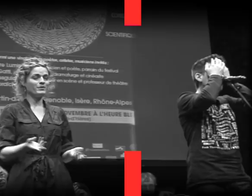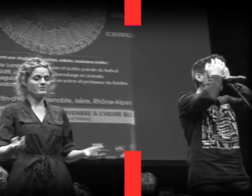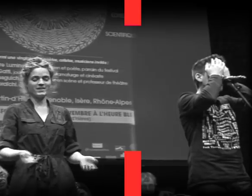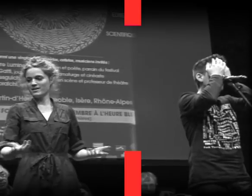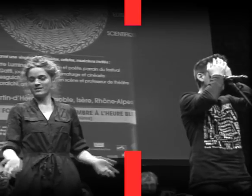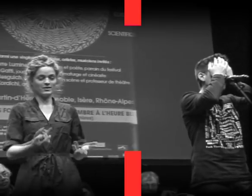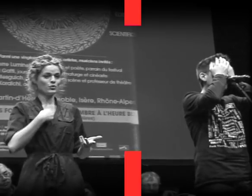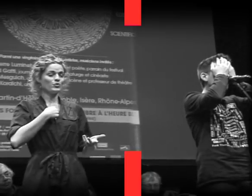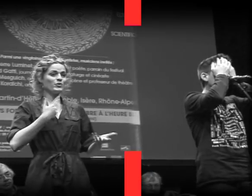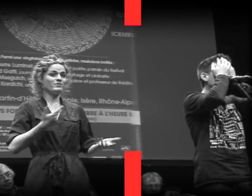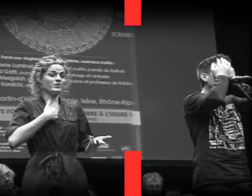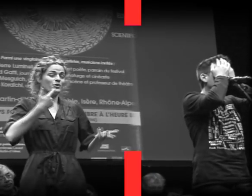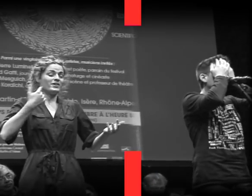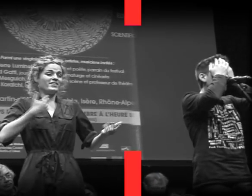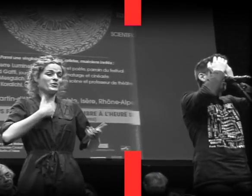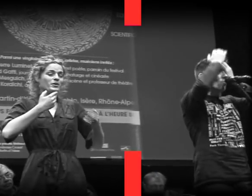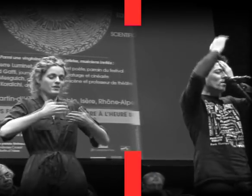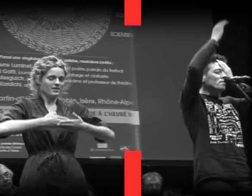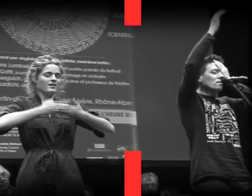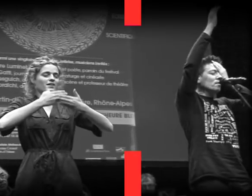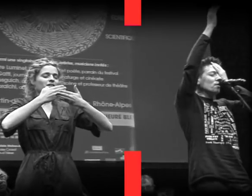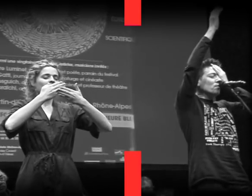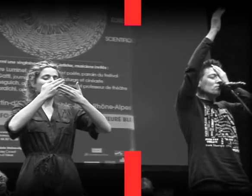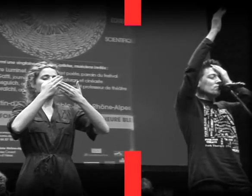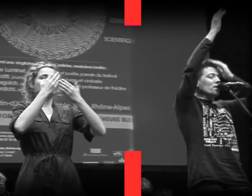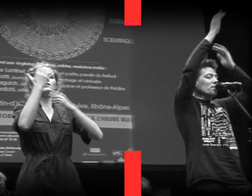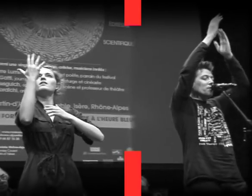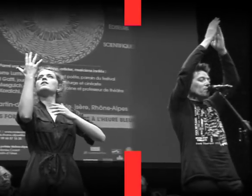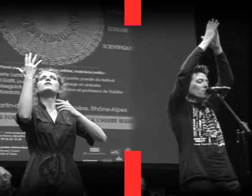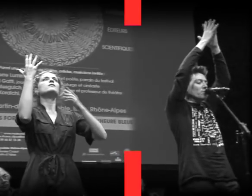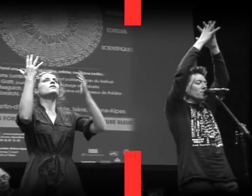Je n'ai pas vu le jour où la main droite rencontra la main gauche.